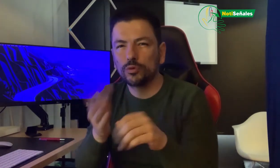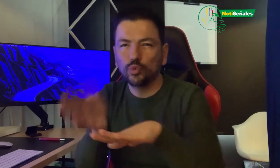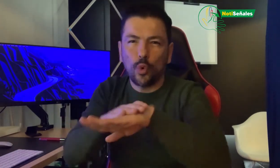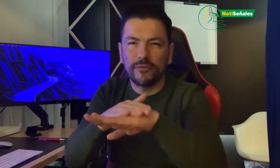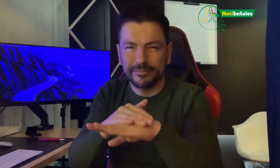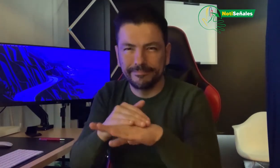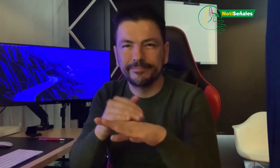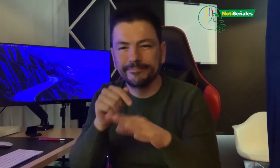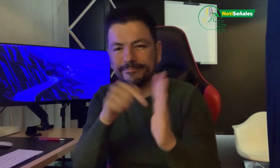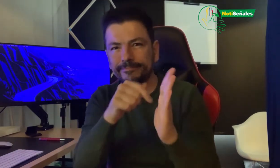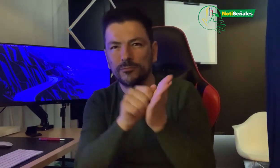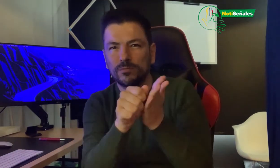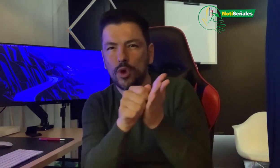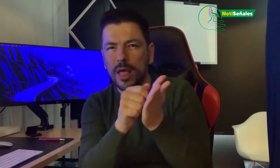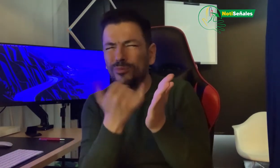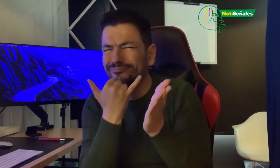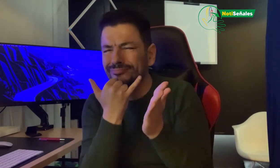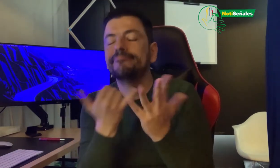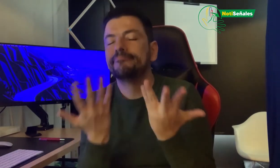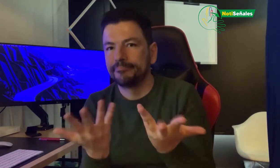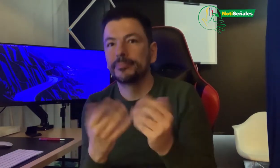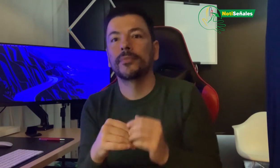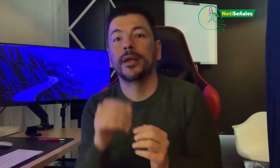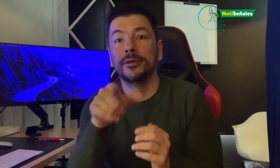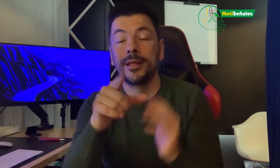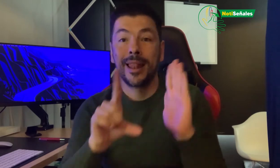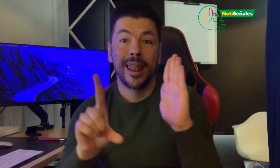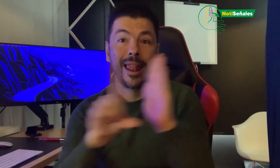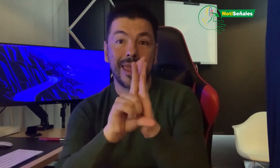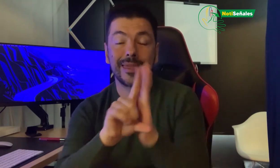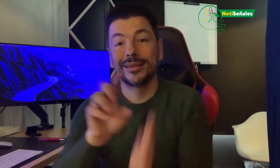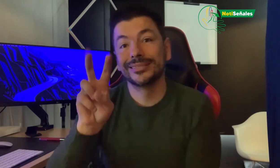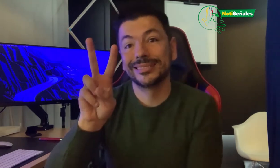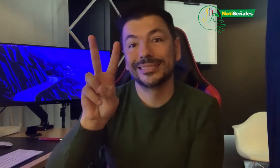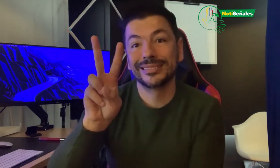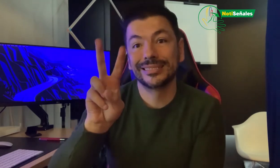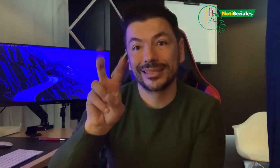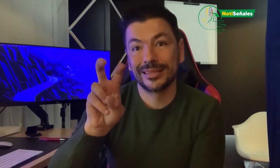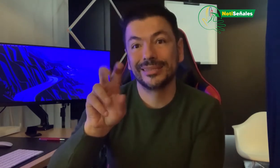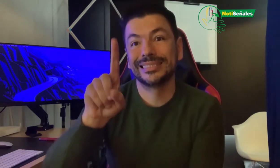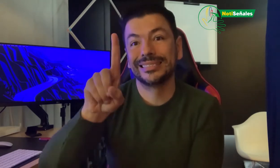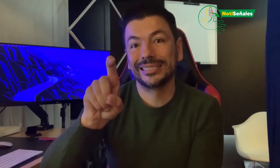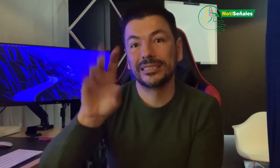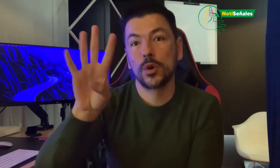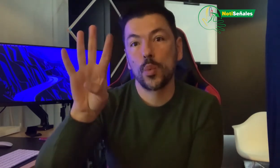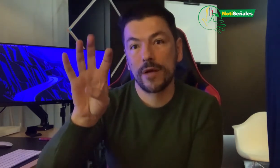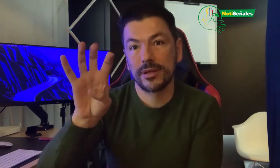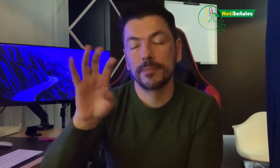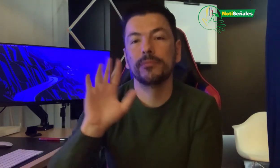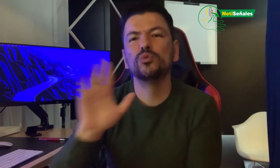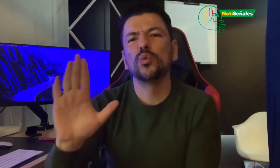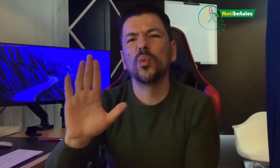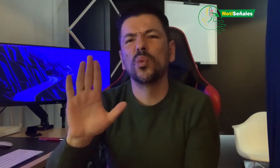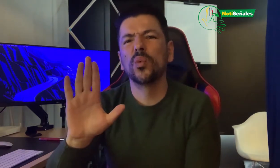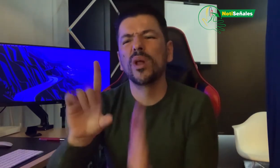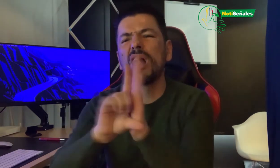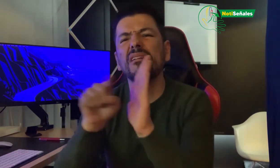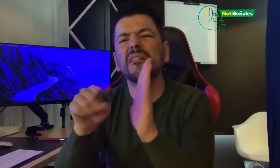publicó. Y hay un tema con la ley 769, eso es del Código